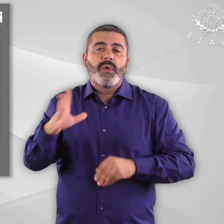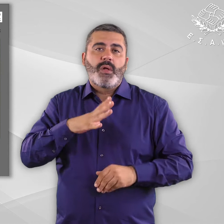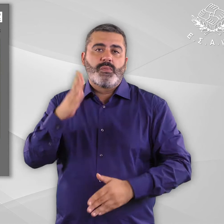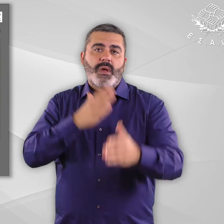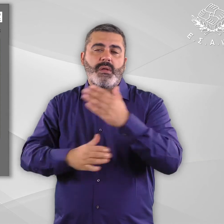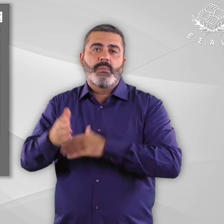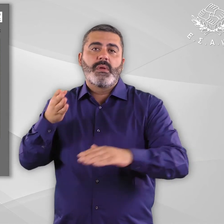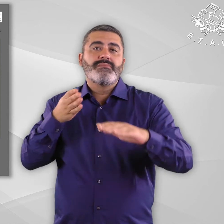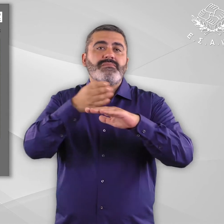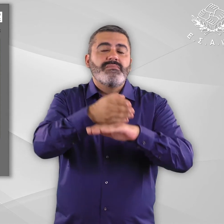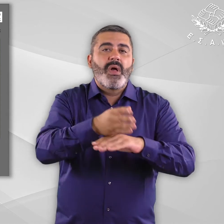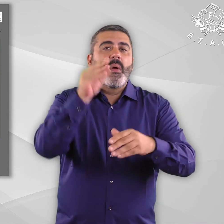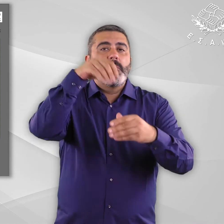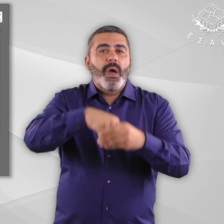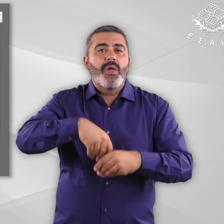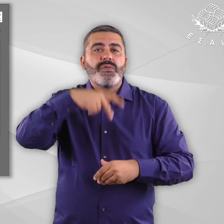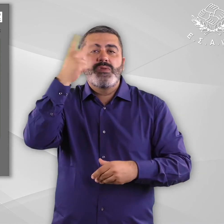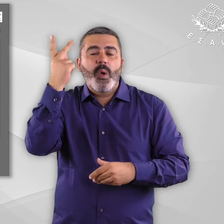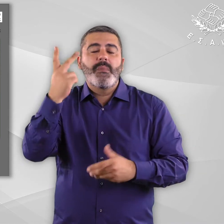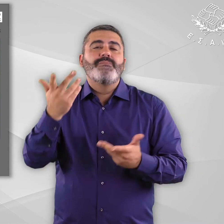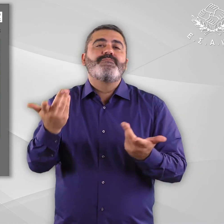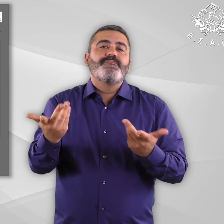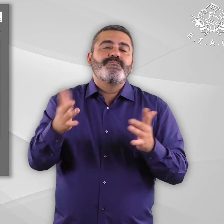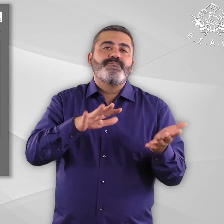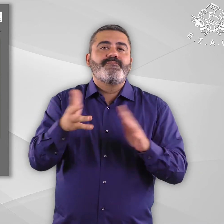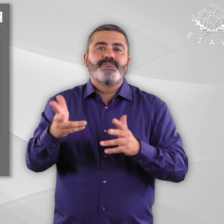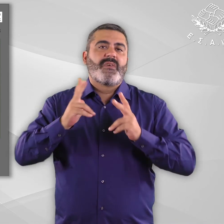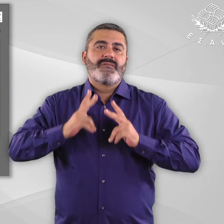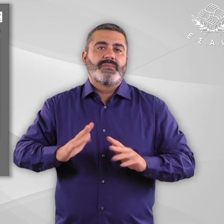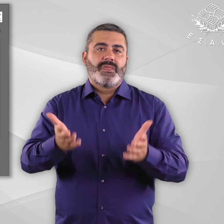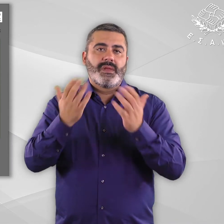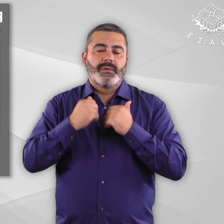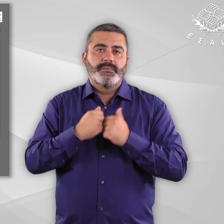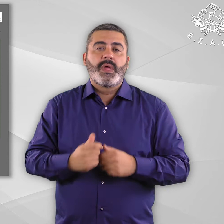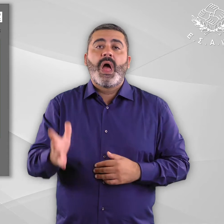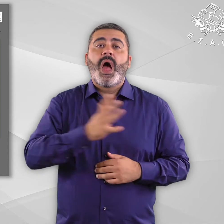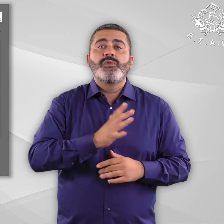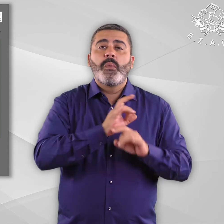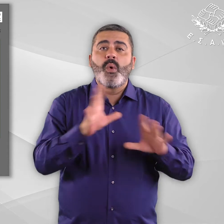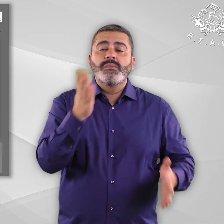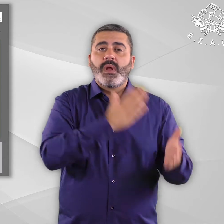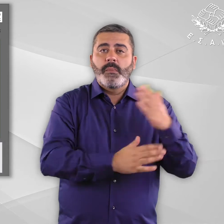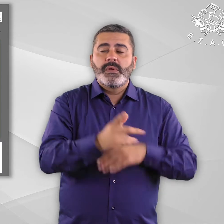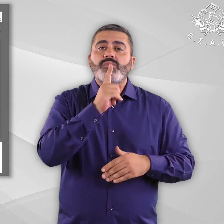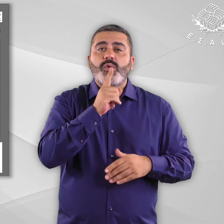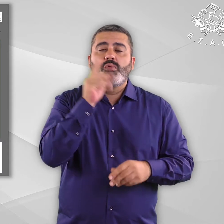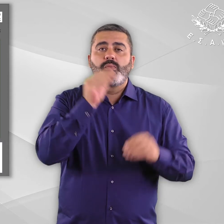δικαιώματος συμμετοχής ούτε σε όλα τα άτομα με αναπηρία, ούτε σε ΙΕΙ συμβάση με τα άτομα χωρίς αναπηρία βλέπε υπό σημείωση